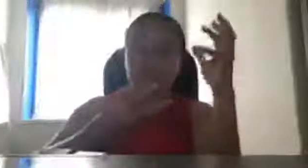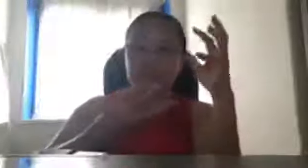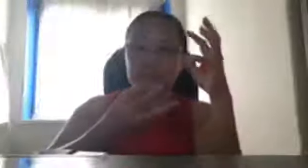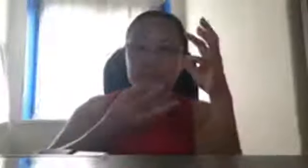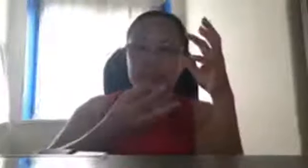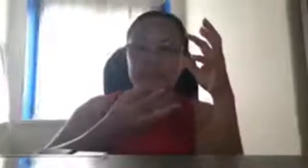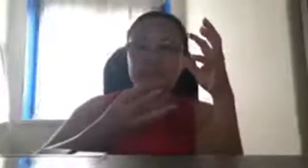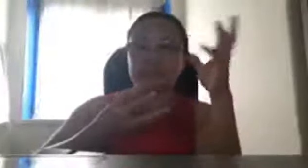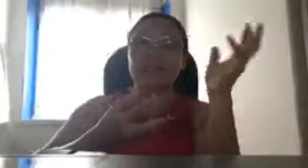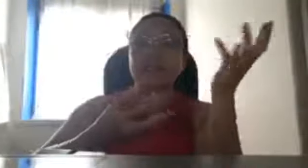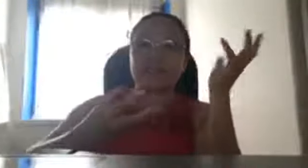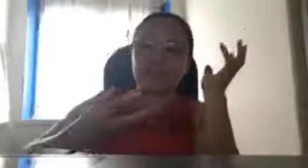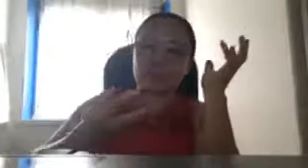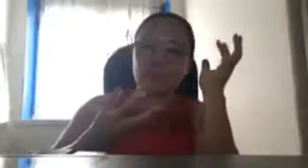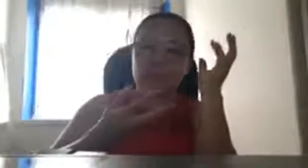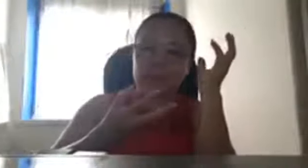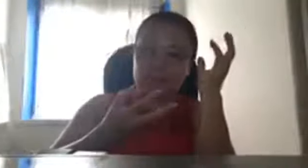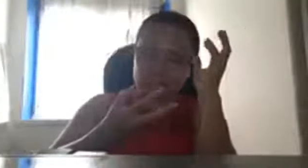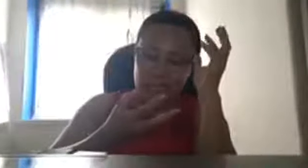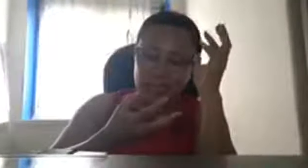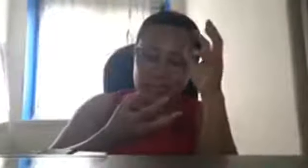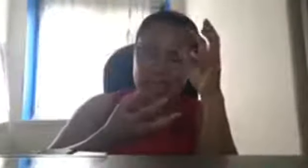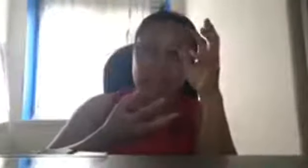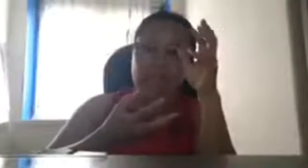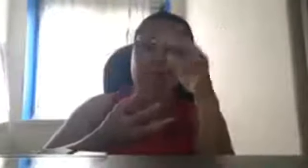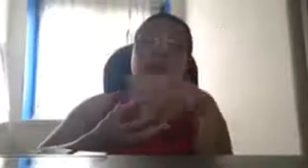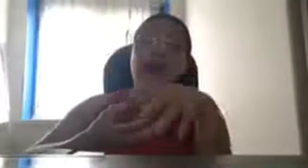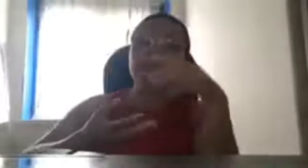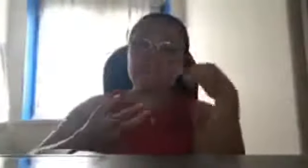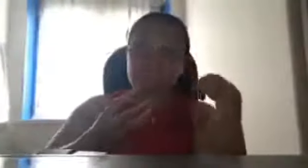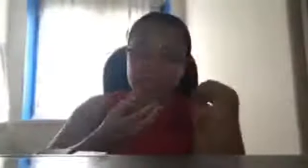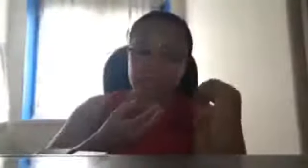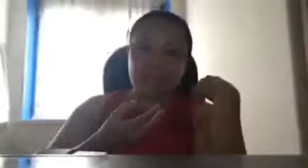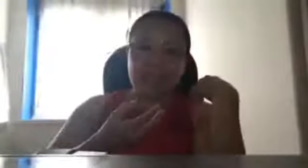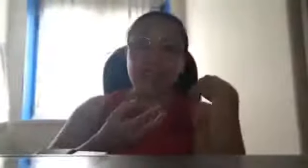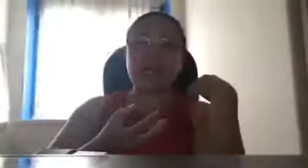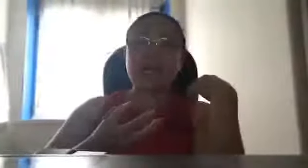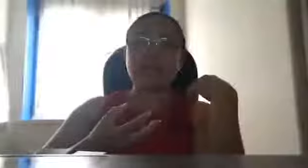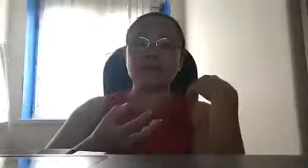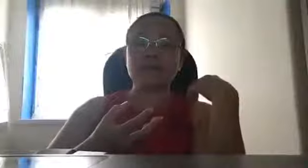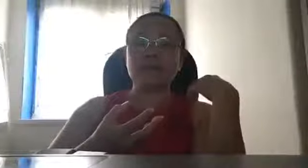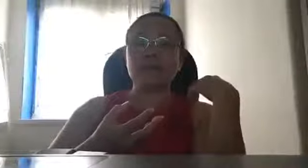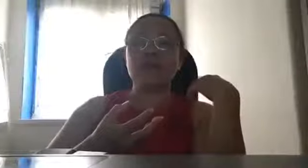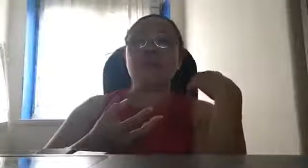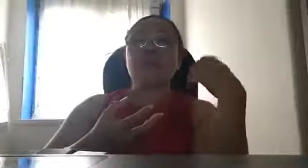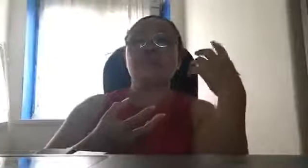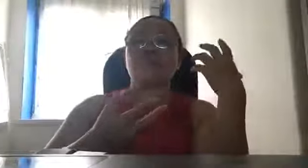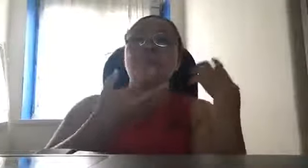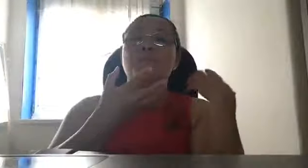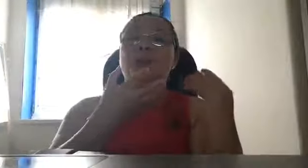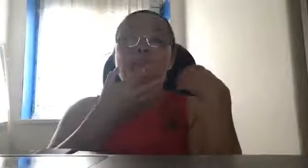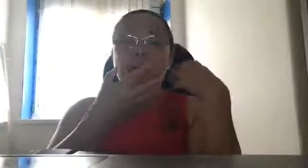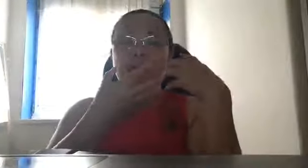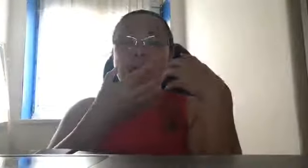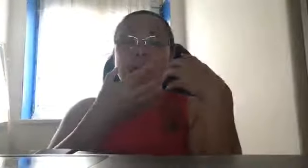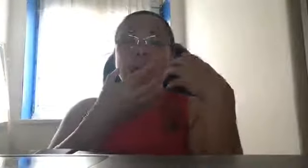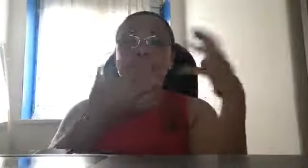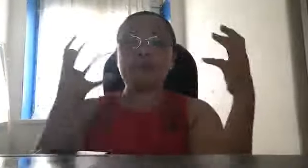tayo nyan since na wala nga tayo nyan ang China ay mayroon so malamang kaya